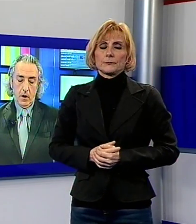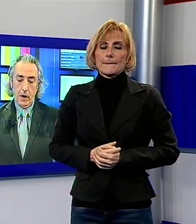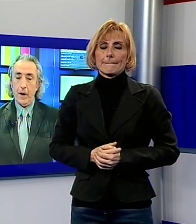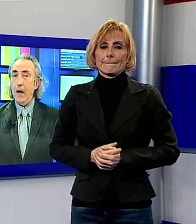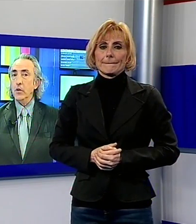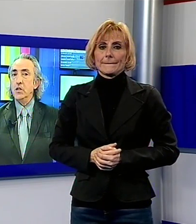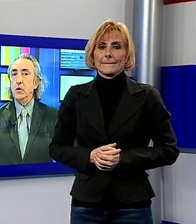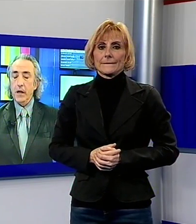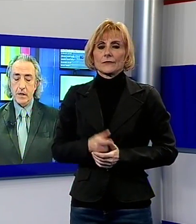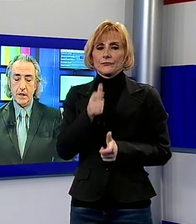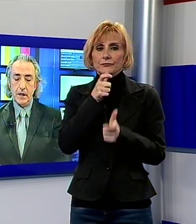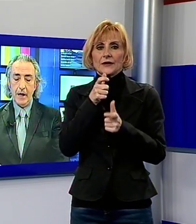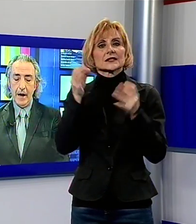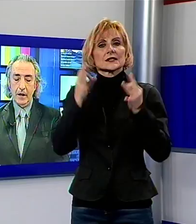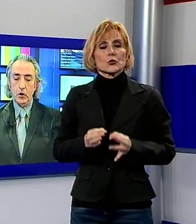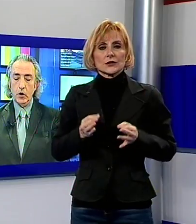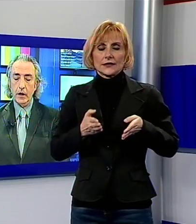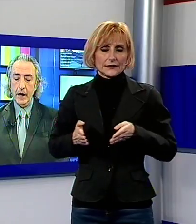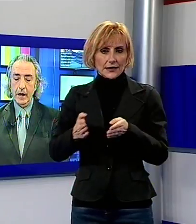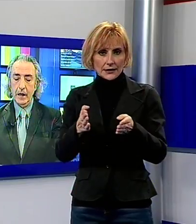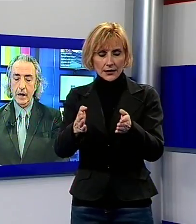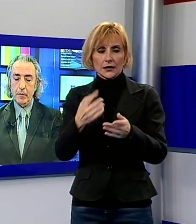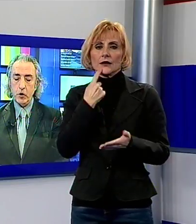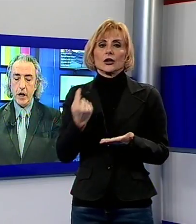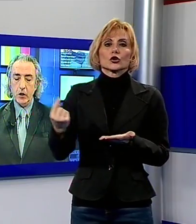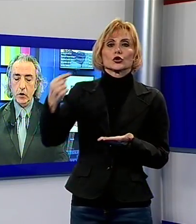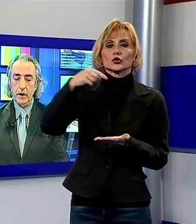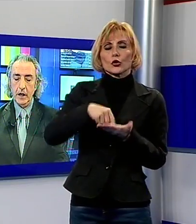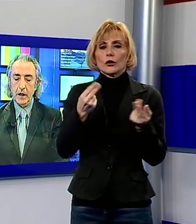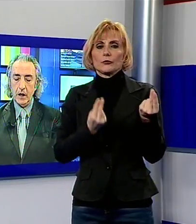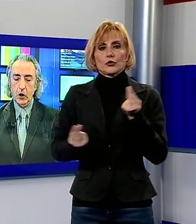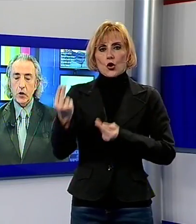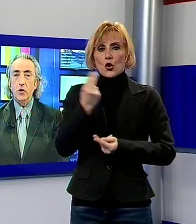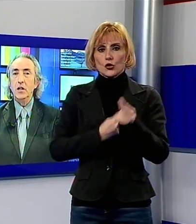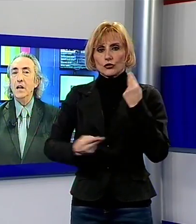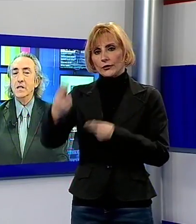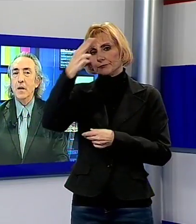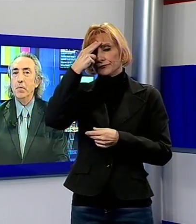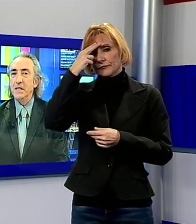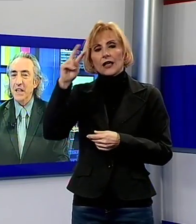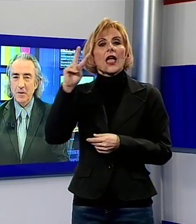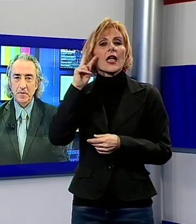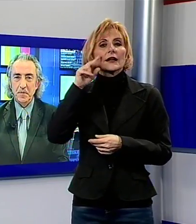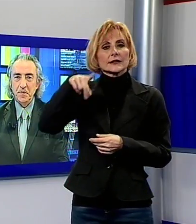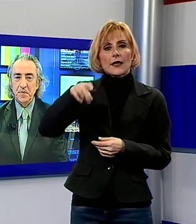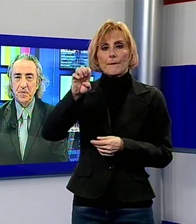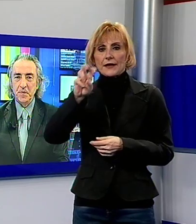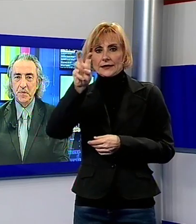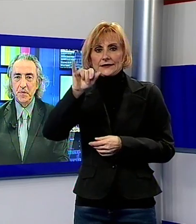E ora parliamo di sicurezza stradale, torna il progetto nel ricordo di Elisa Pezzini.